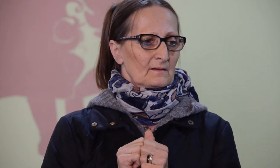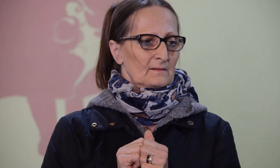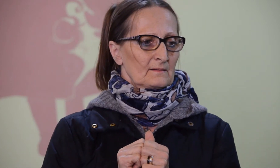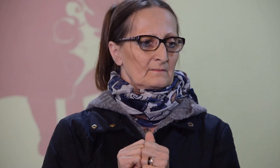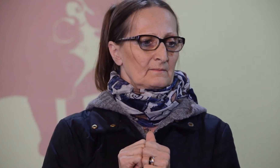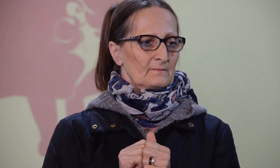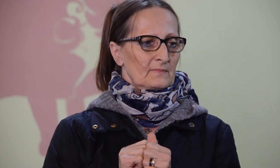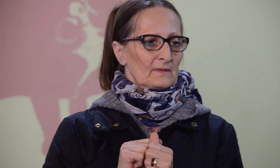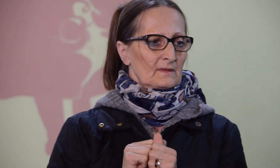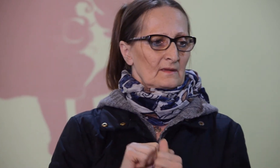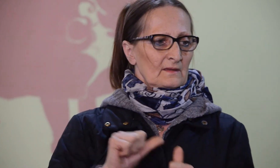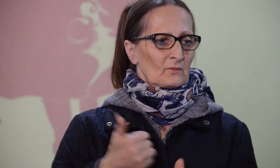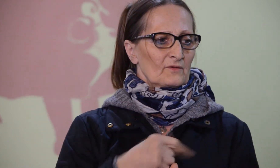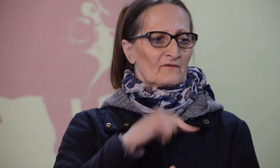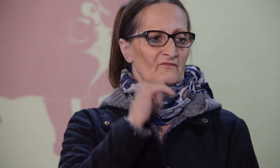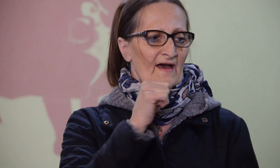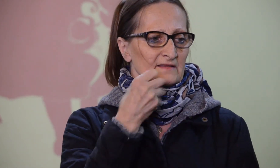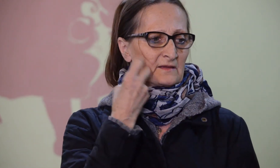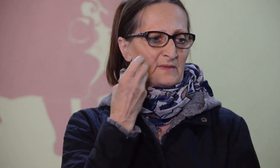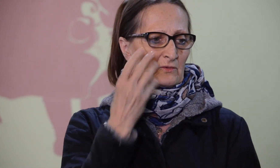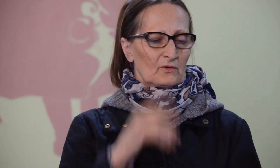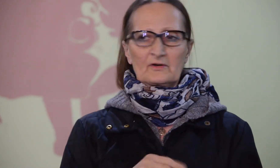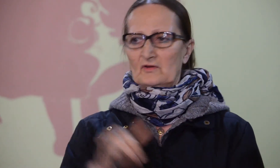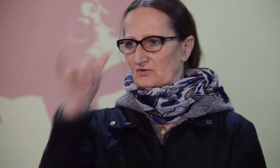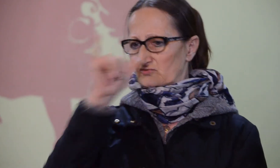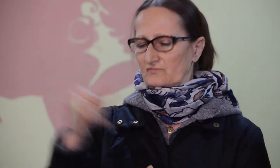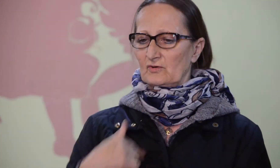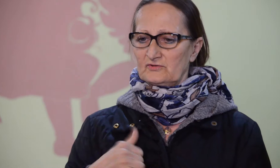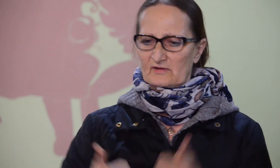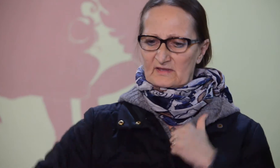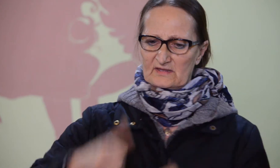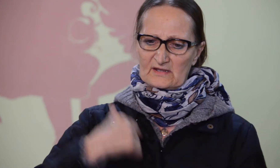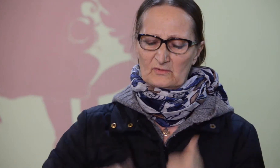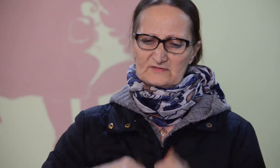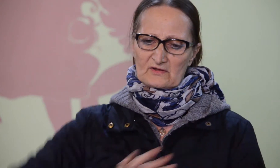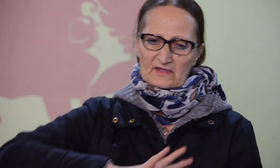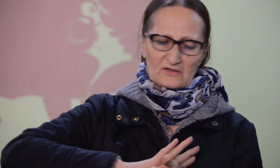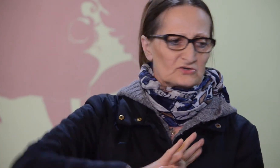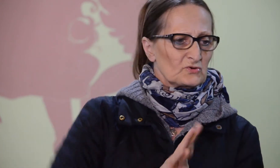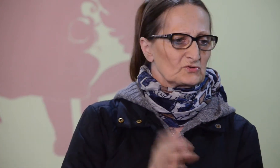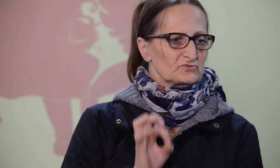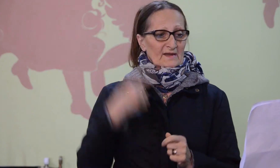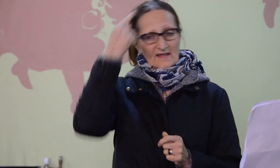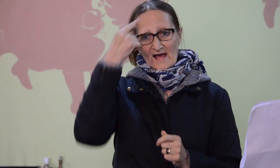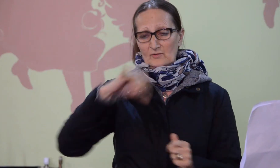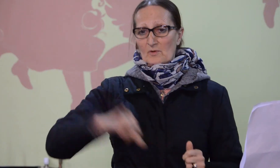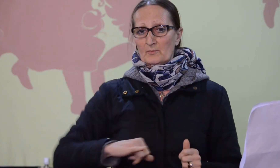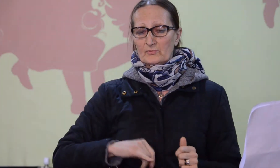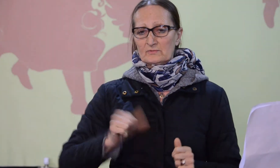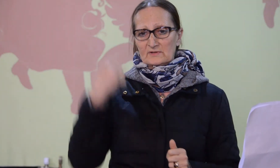és sokszor jobb lett volna lenni rossznak. Mert álom a bűnk, és álom a jóság, de minden álomnál